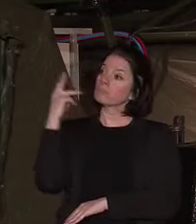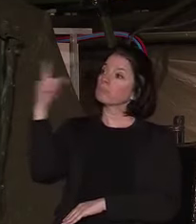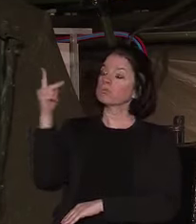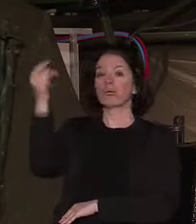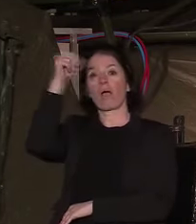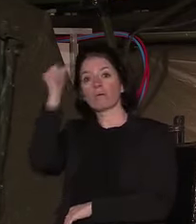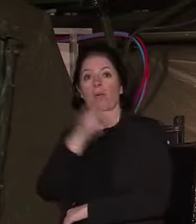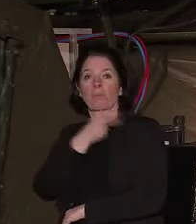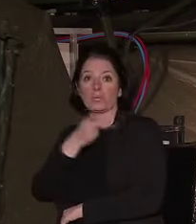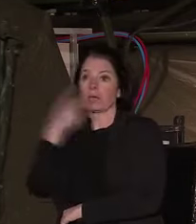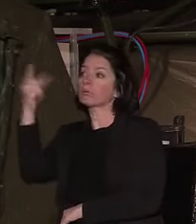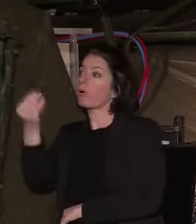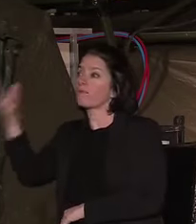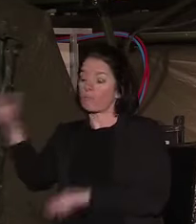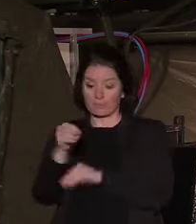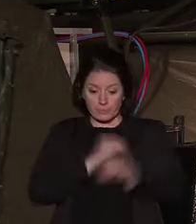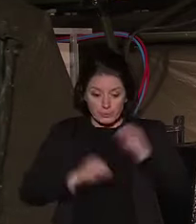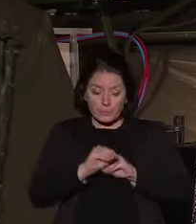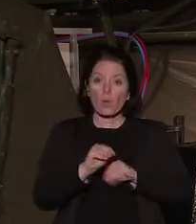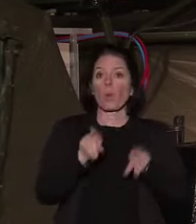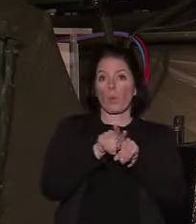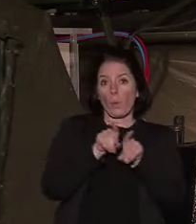aussi, sans relâche.